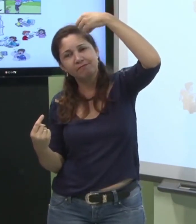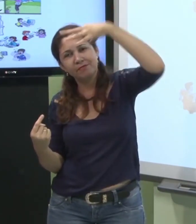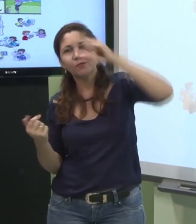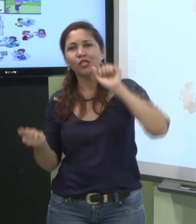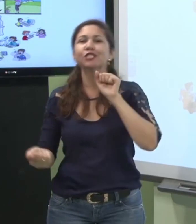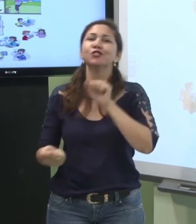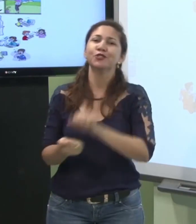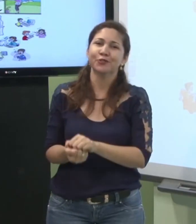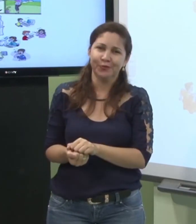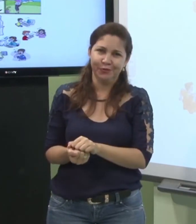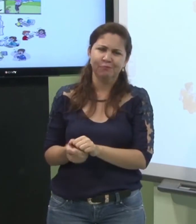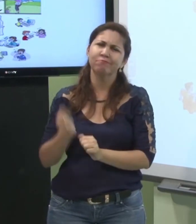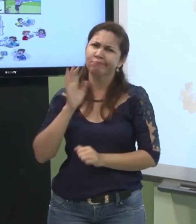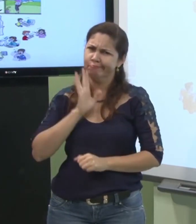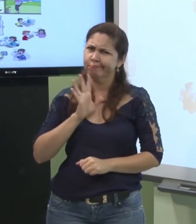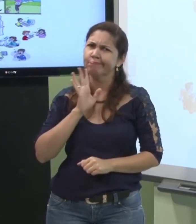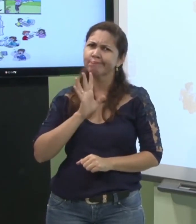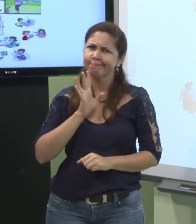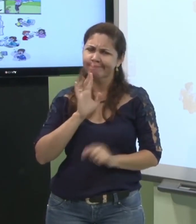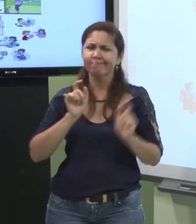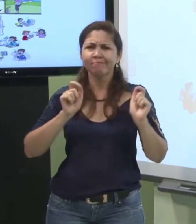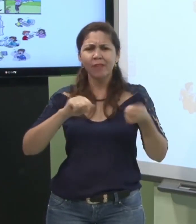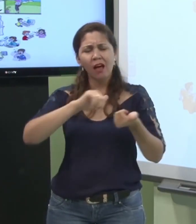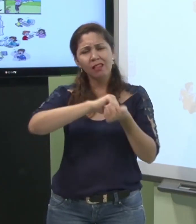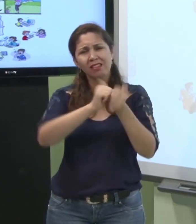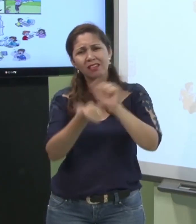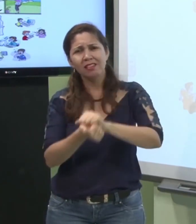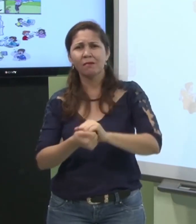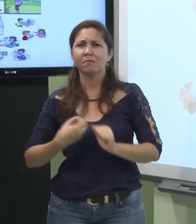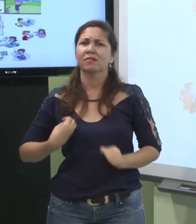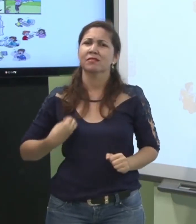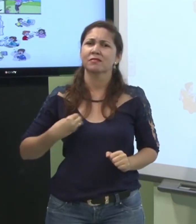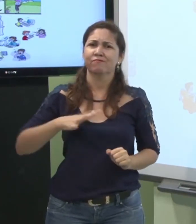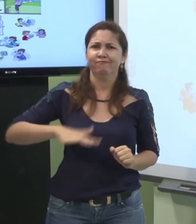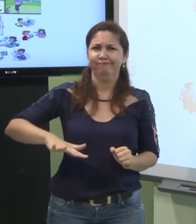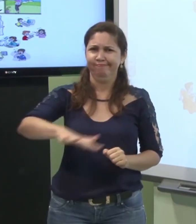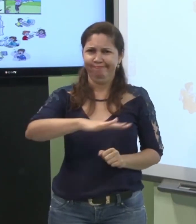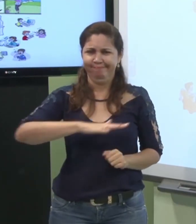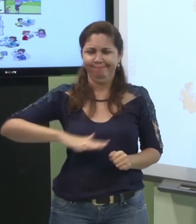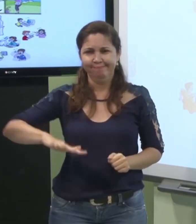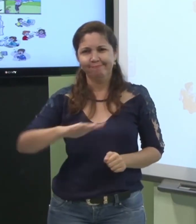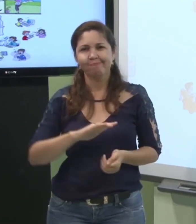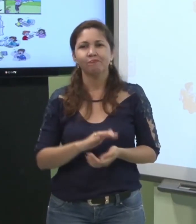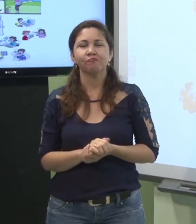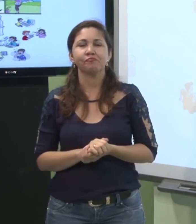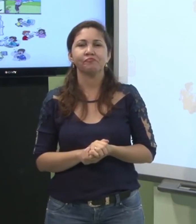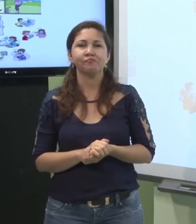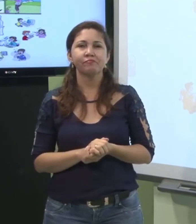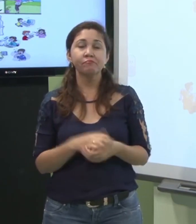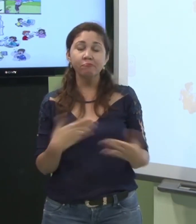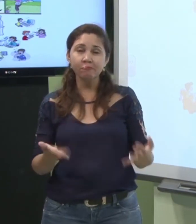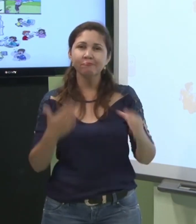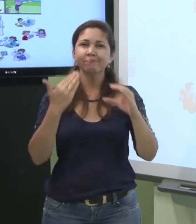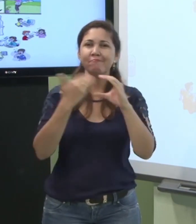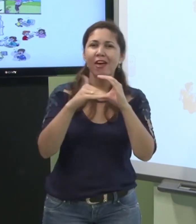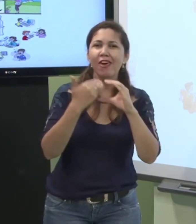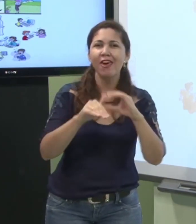em casa aí é bom ter essa campainha sonora e a campainha luminosa aí o surdo vai entender que tem alguém na